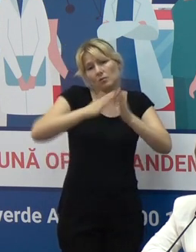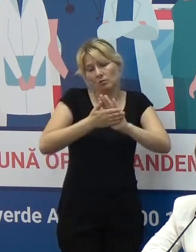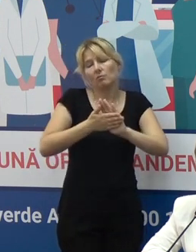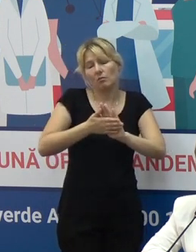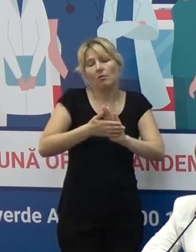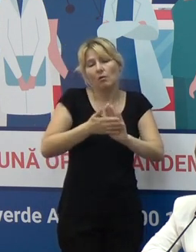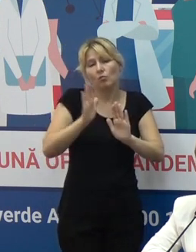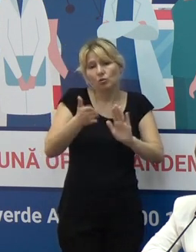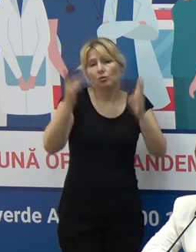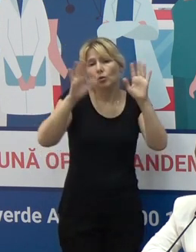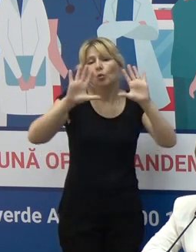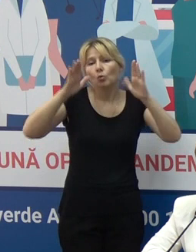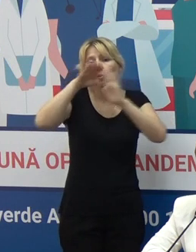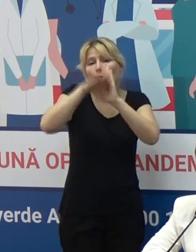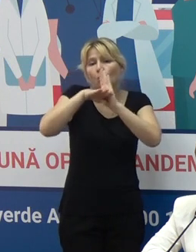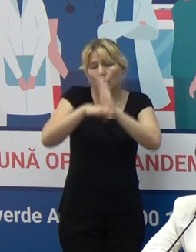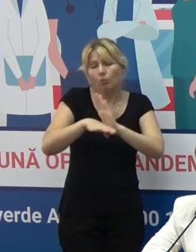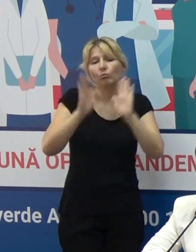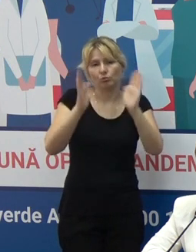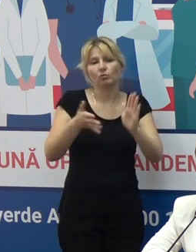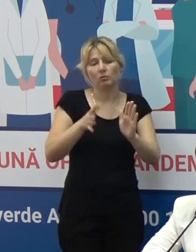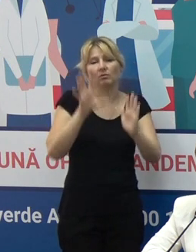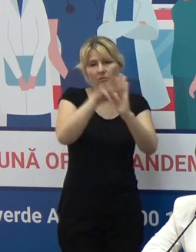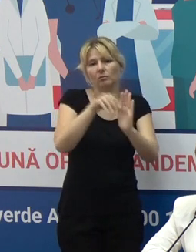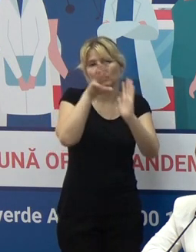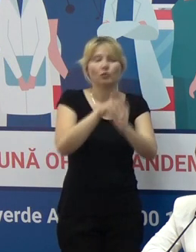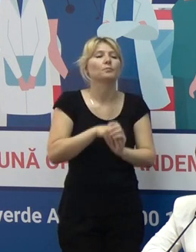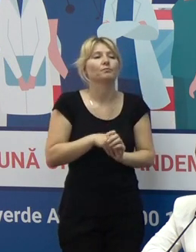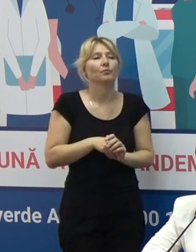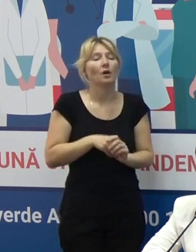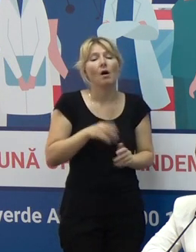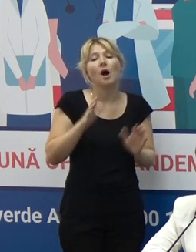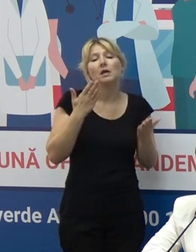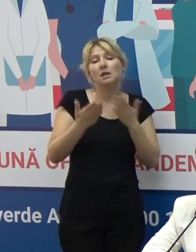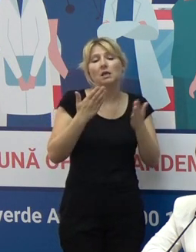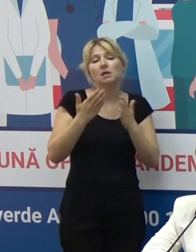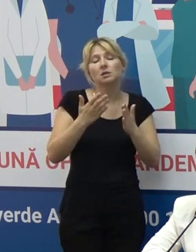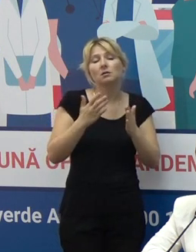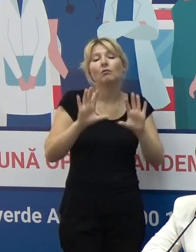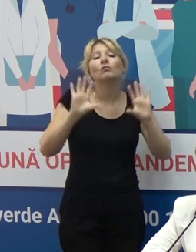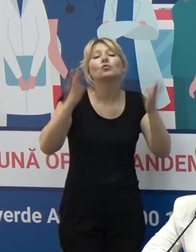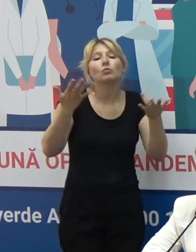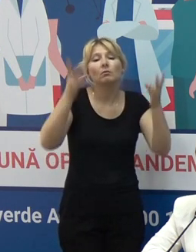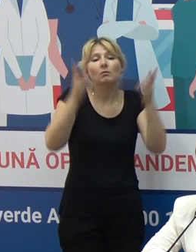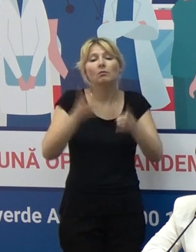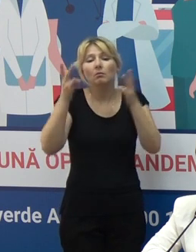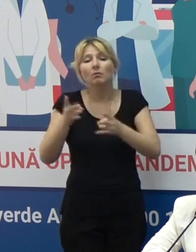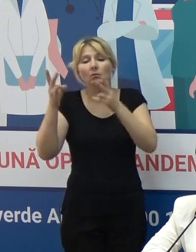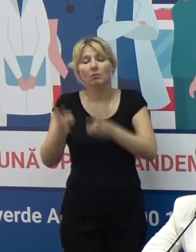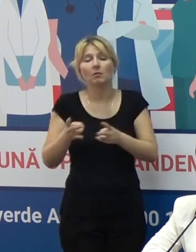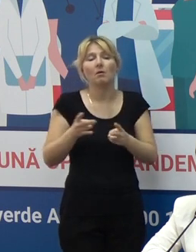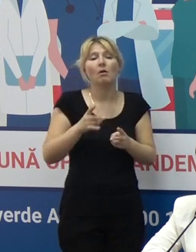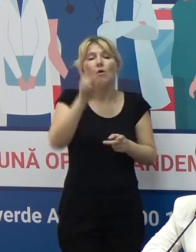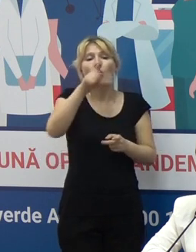aplicăm. Se va schimba cumva mersul campaniei de vaccinare în condițiile în care cazurile încep să crească și dorința ceva de